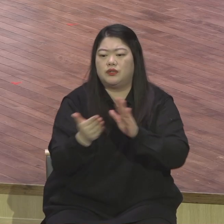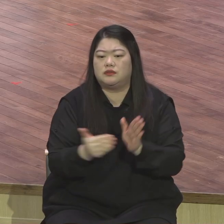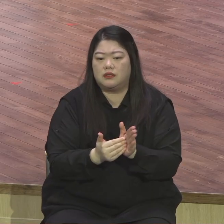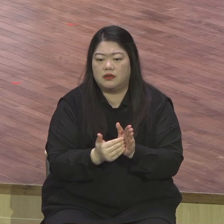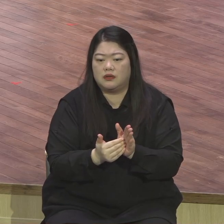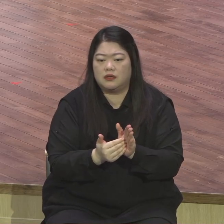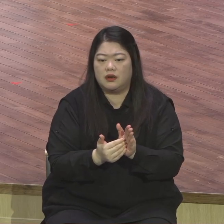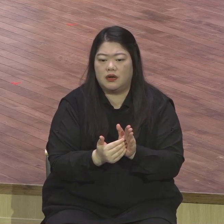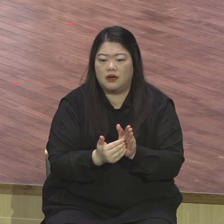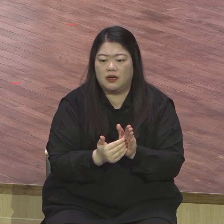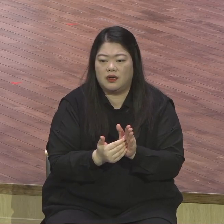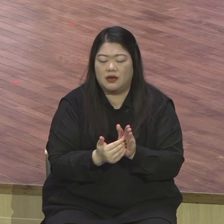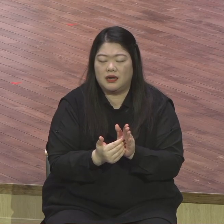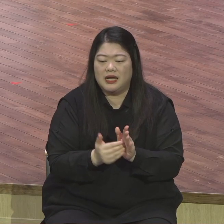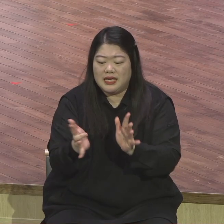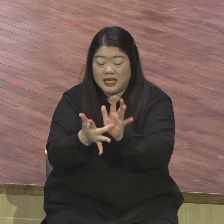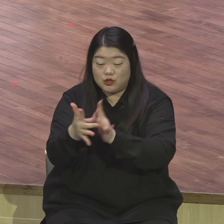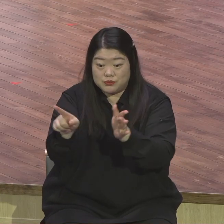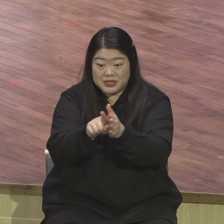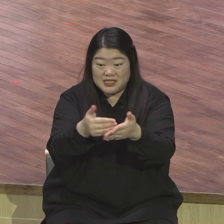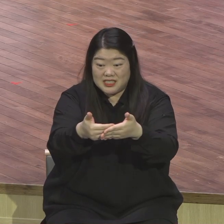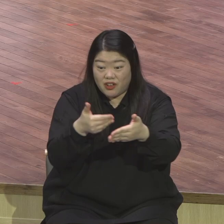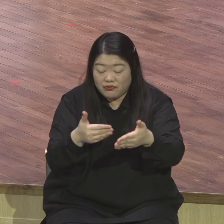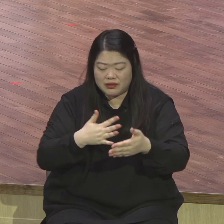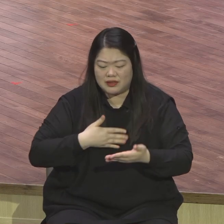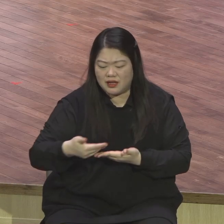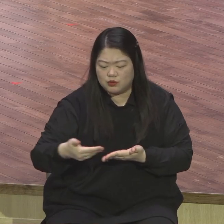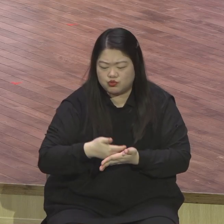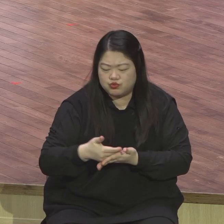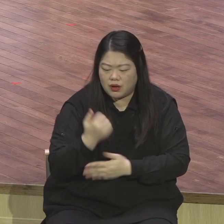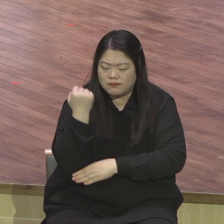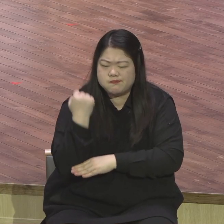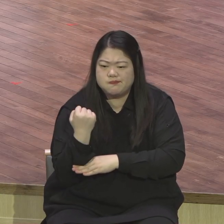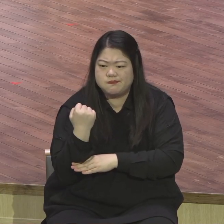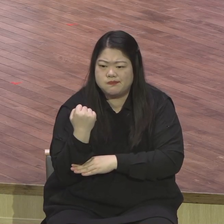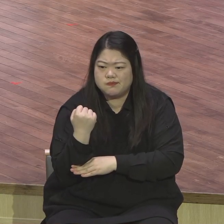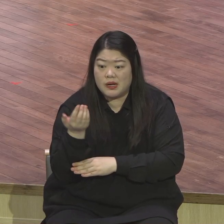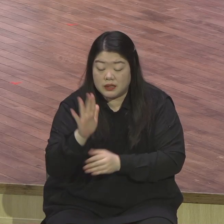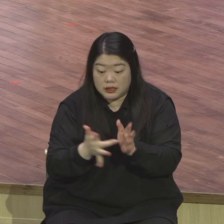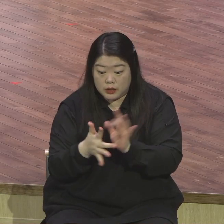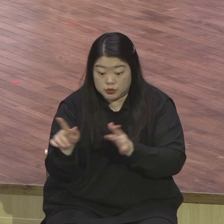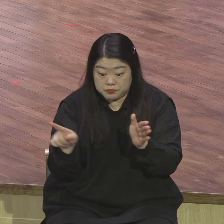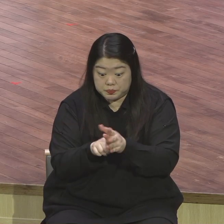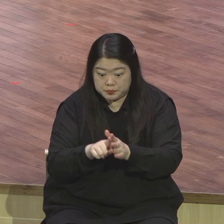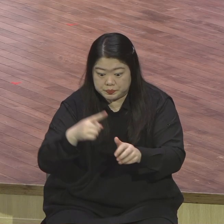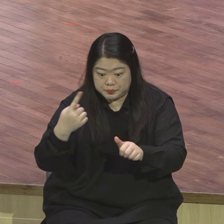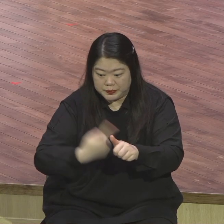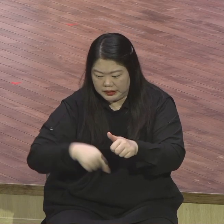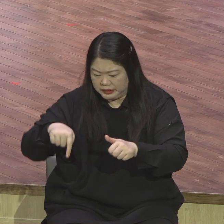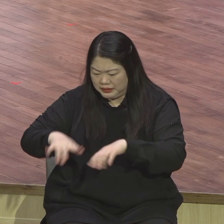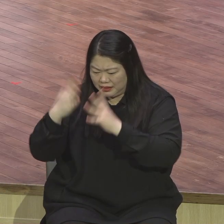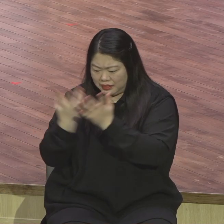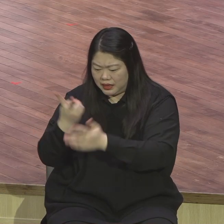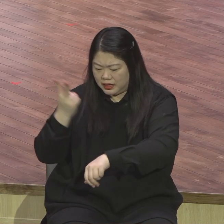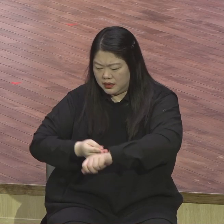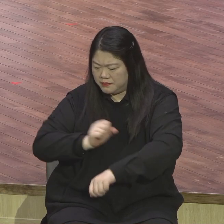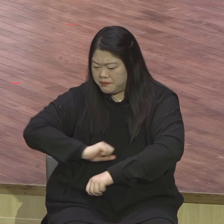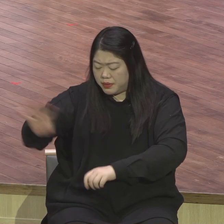새것이 되었더다 쿠리나는 옛날 습관 옛날 것 그거 다